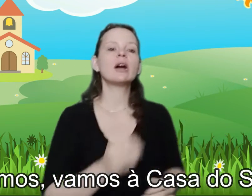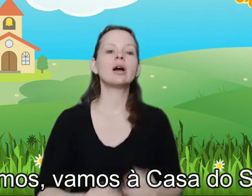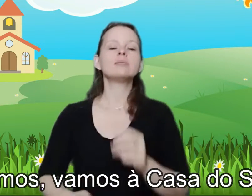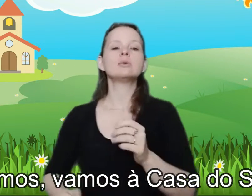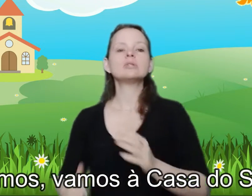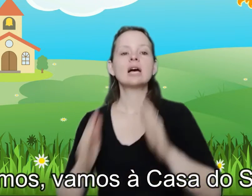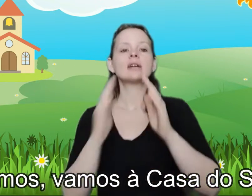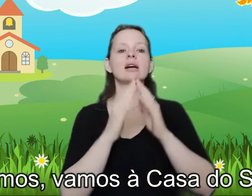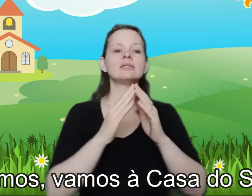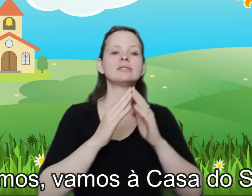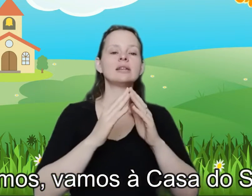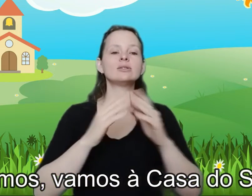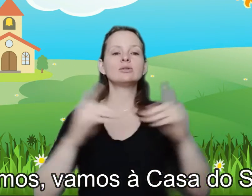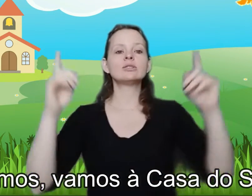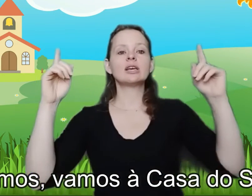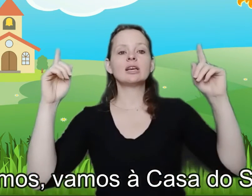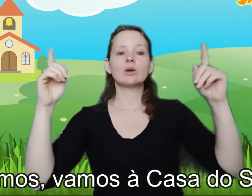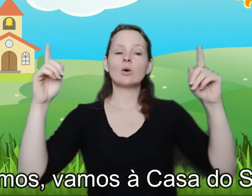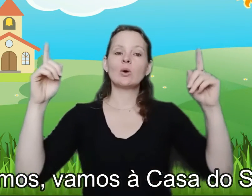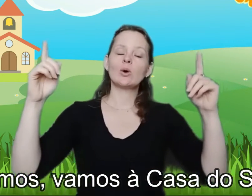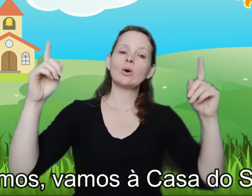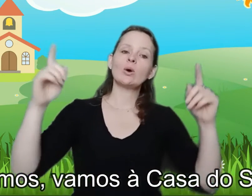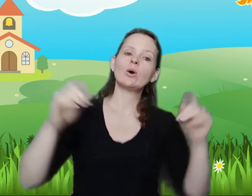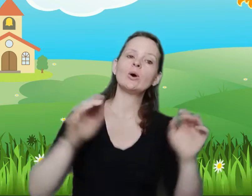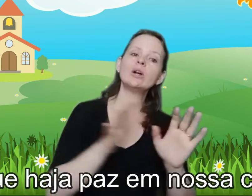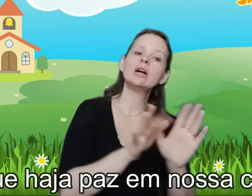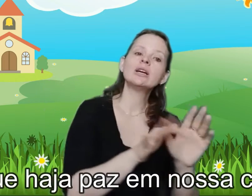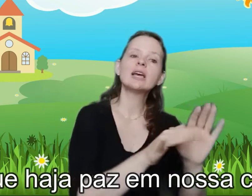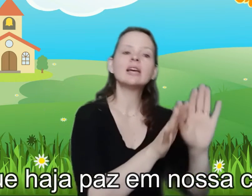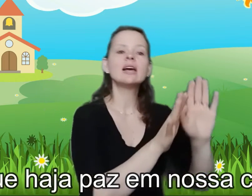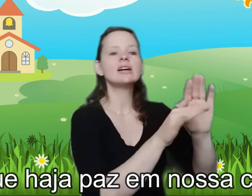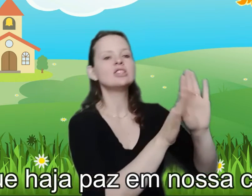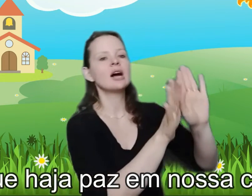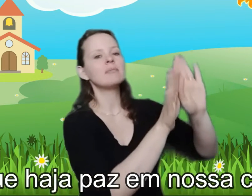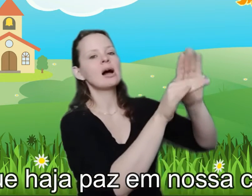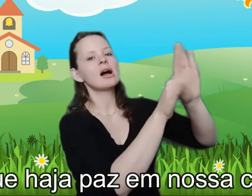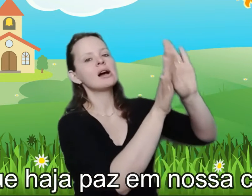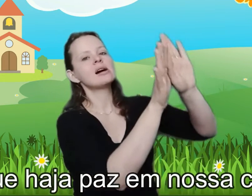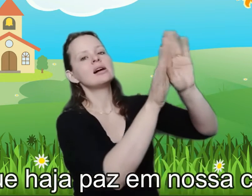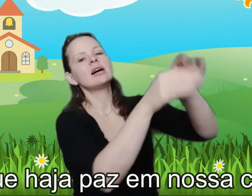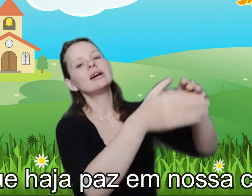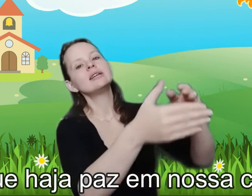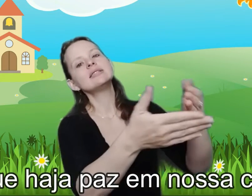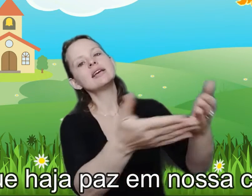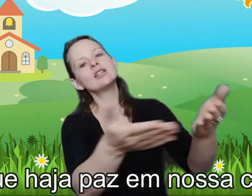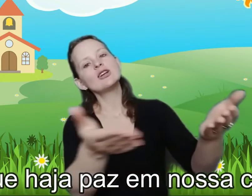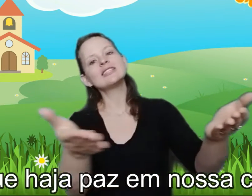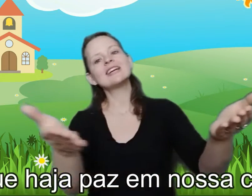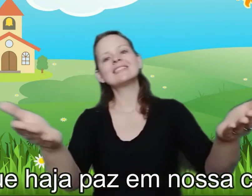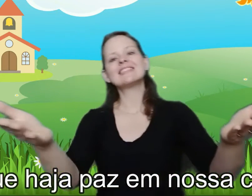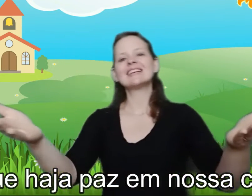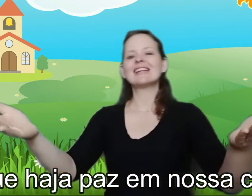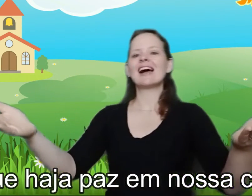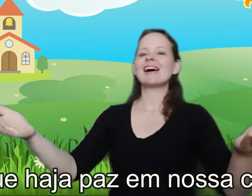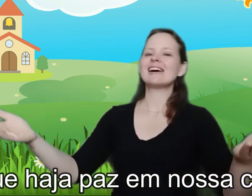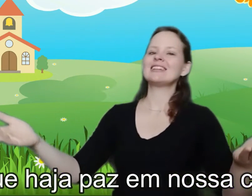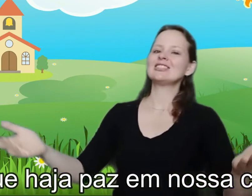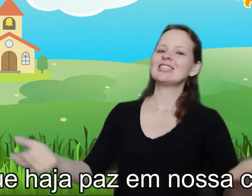vamos à casa do Senhor Que haja paz em nossa cidade